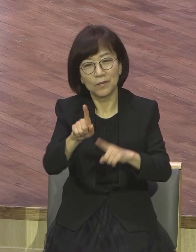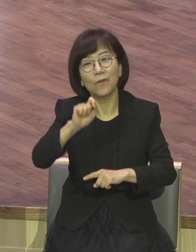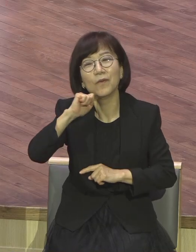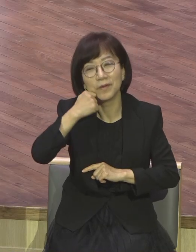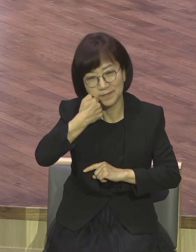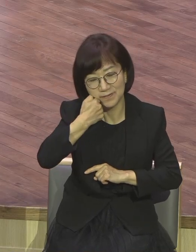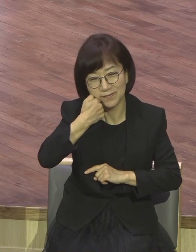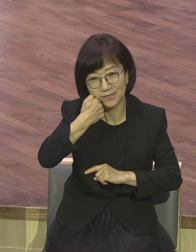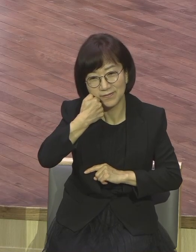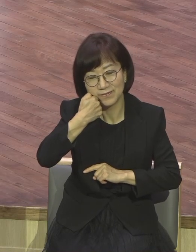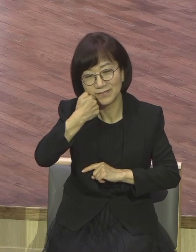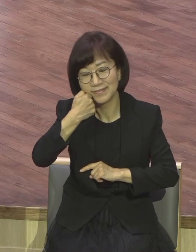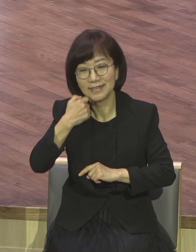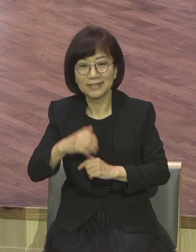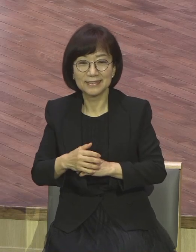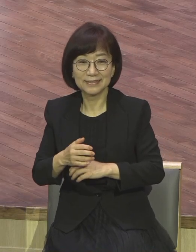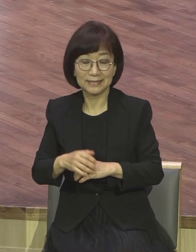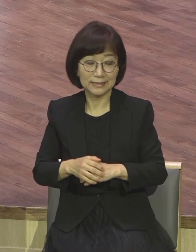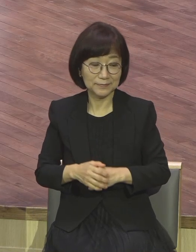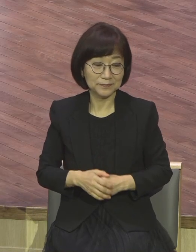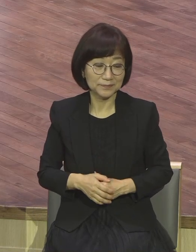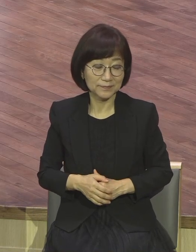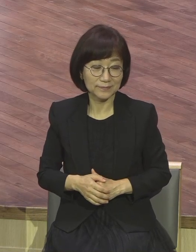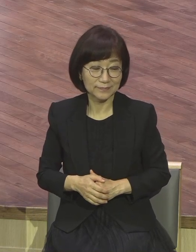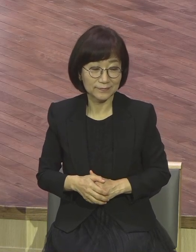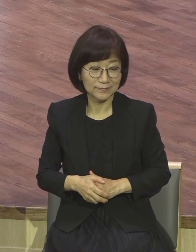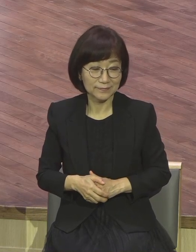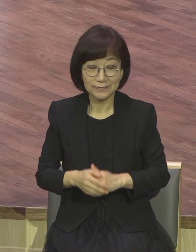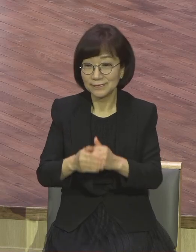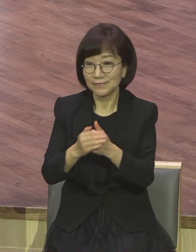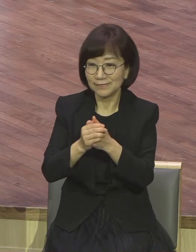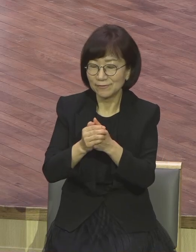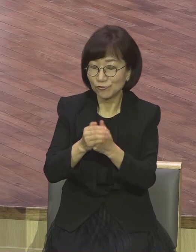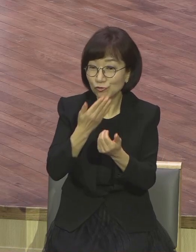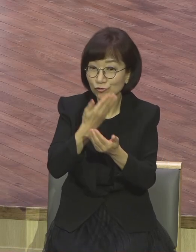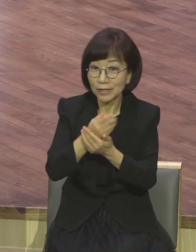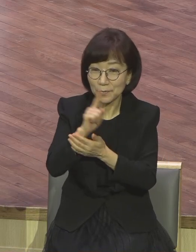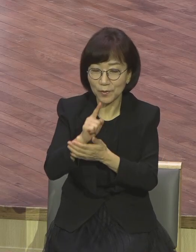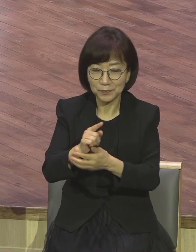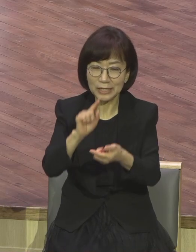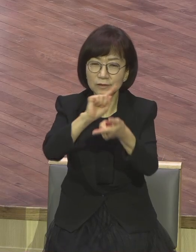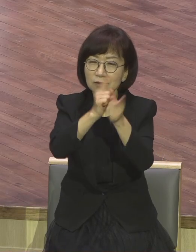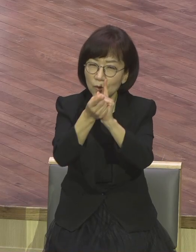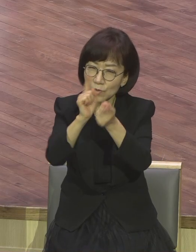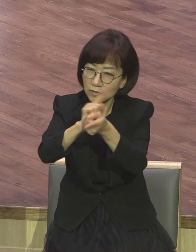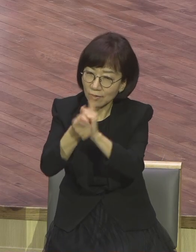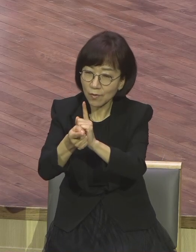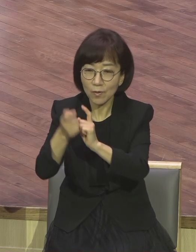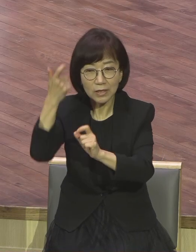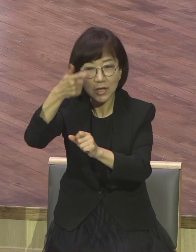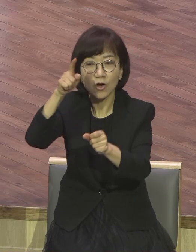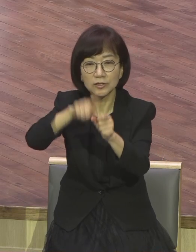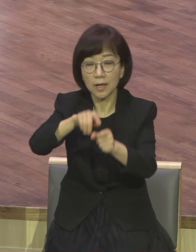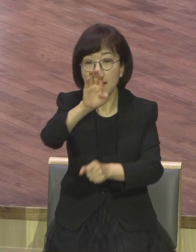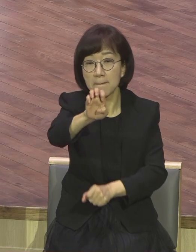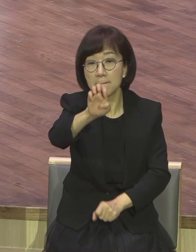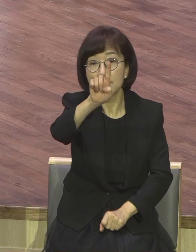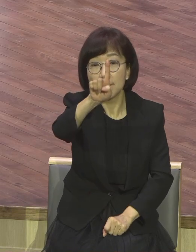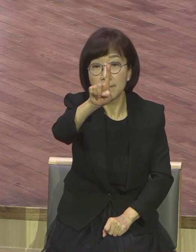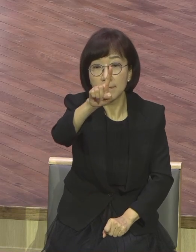서로가 뭐요. 서로가 영적 파트너의식이 있어야 됩니다. 영적 파트너의식. 이 파트너의